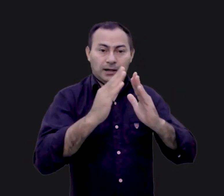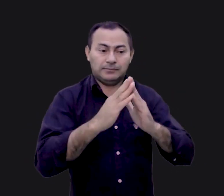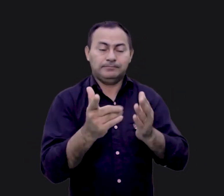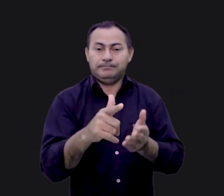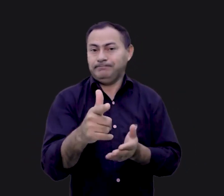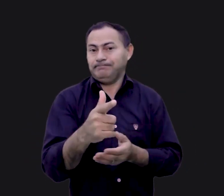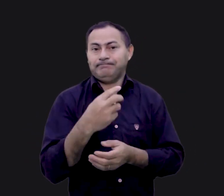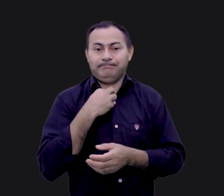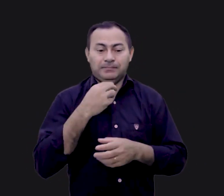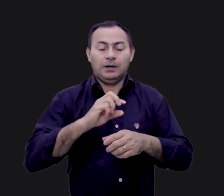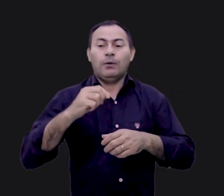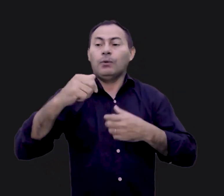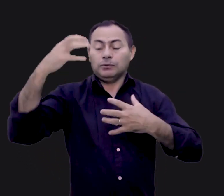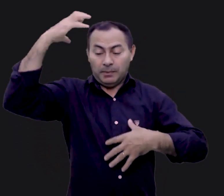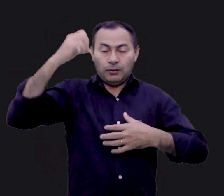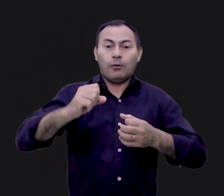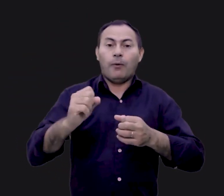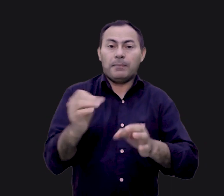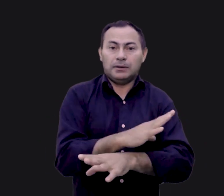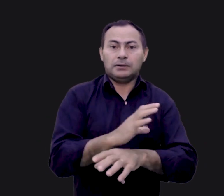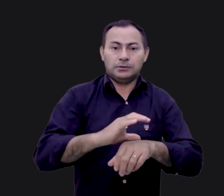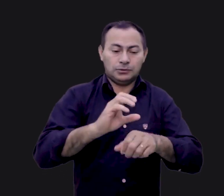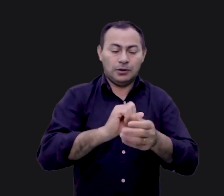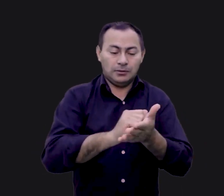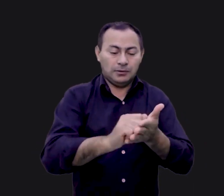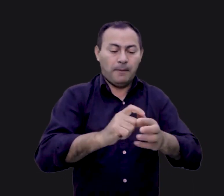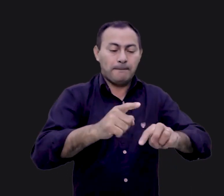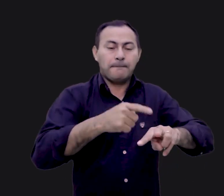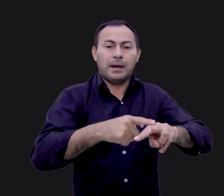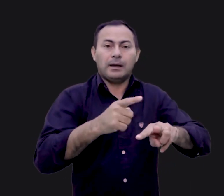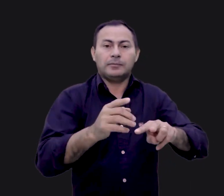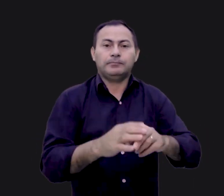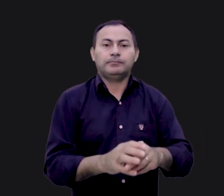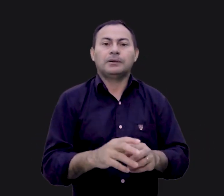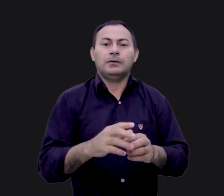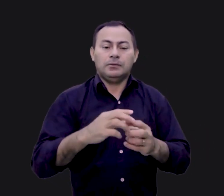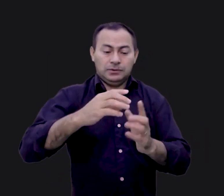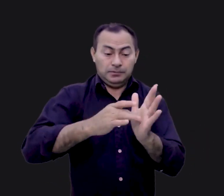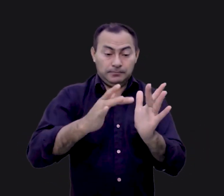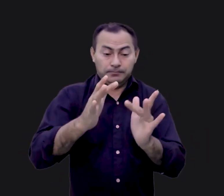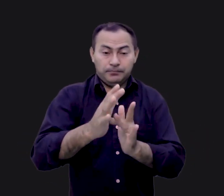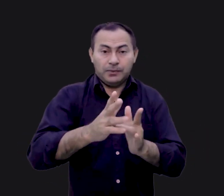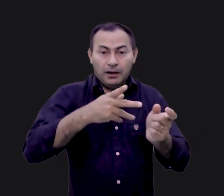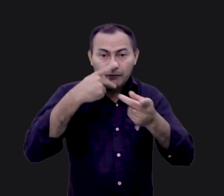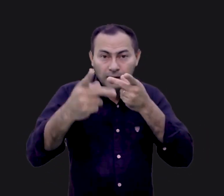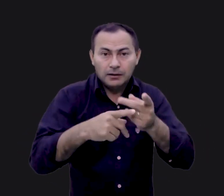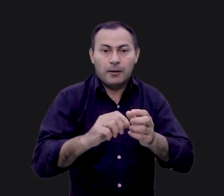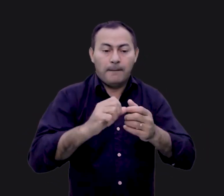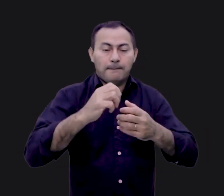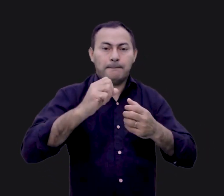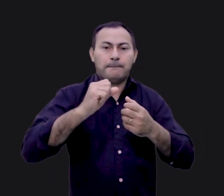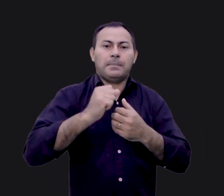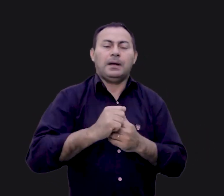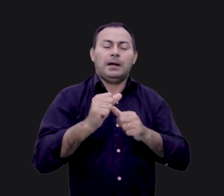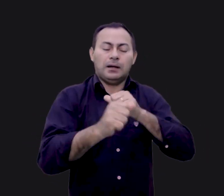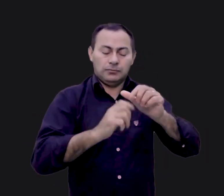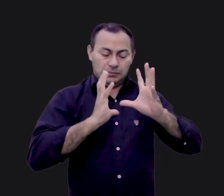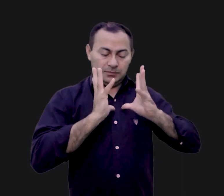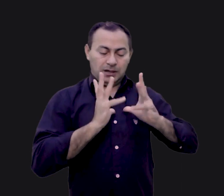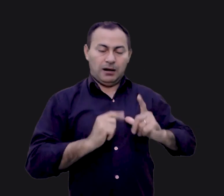casa, não vai precisar outro banho completo, apenas lavará os seus pés. O que o mestre estava se referindo era o banho da regeneração.